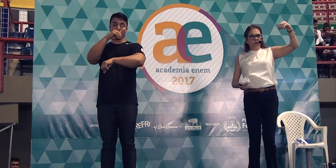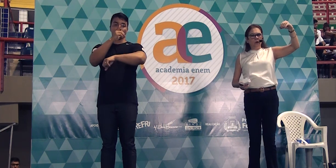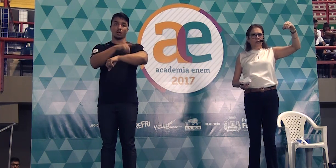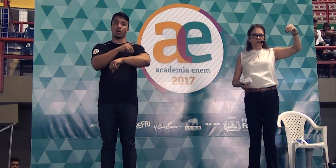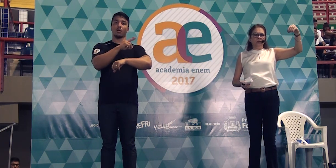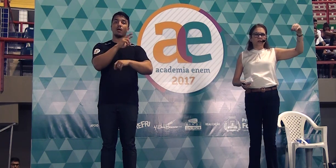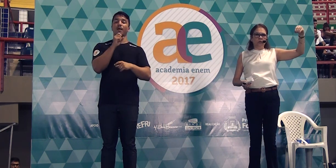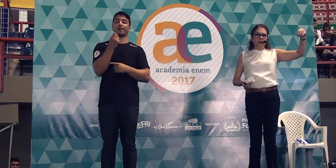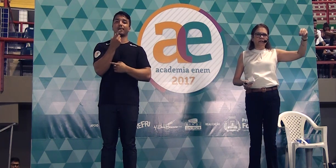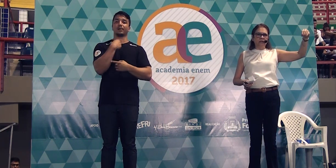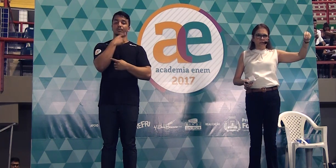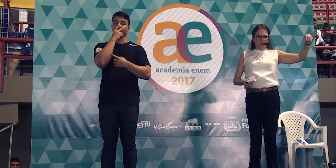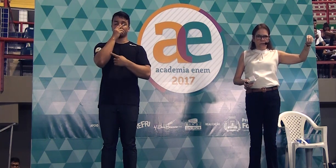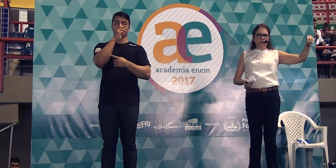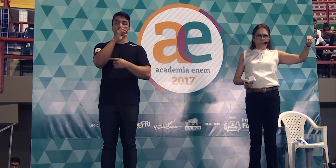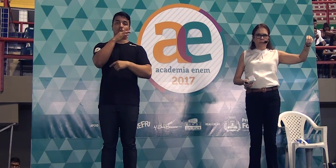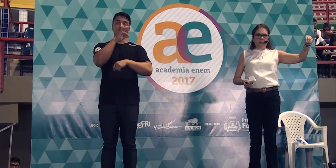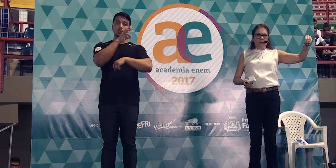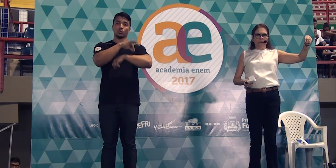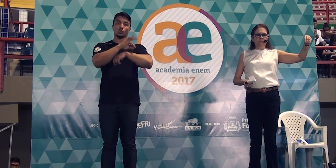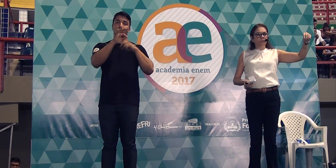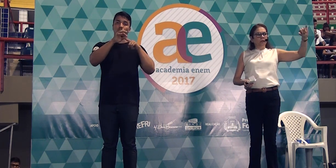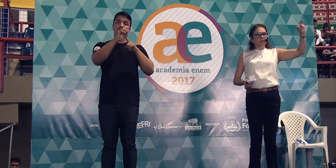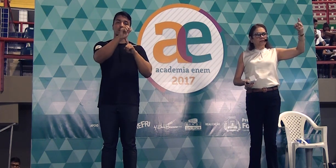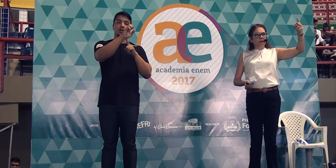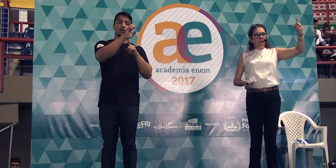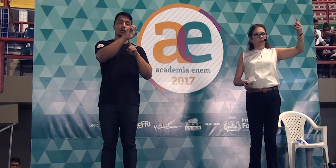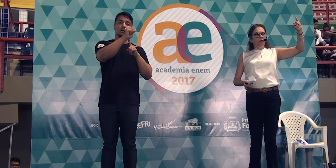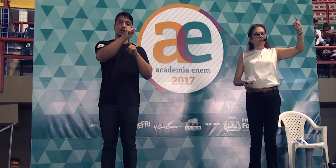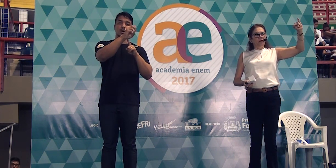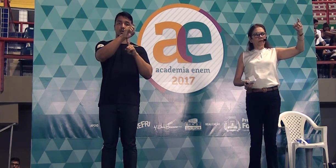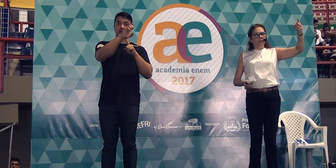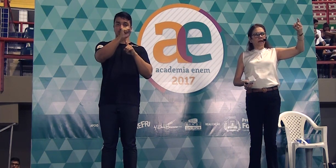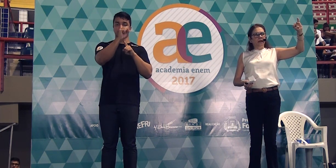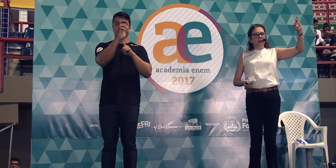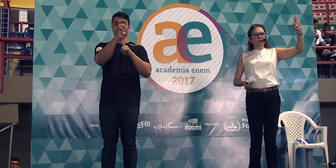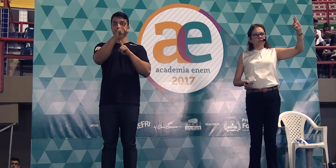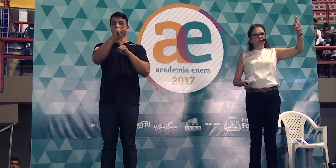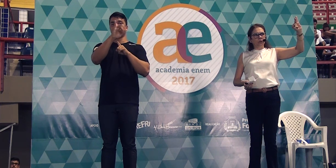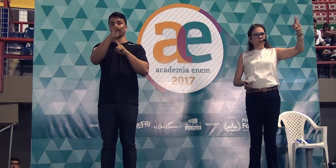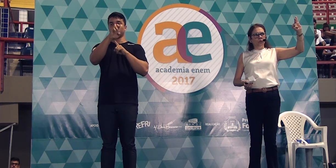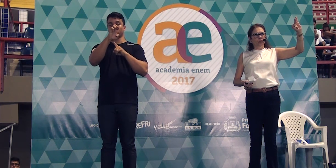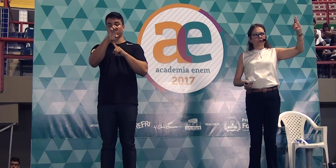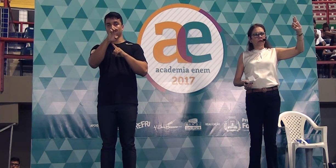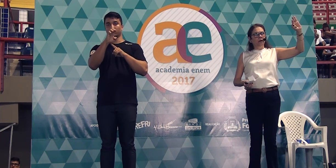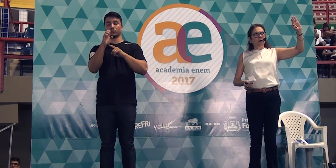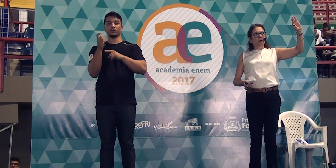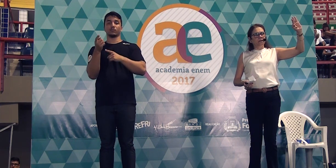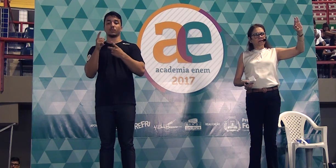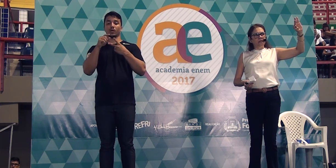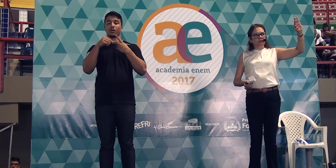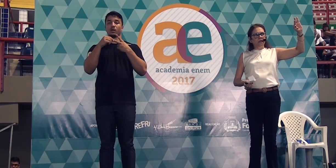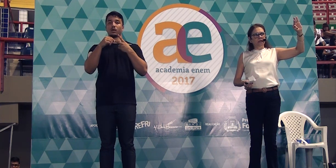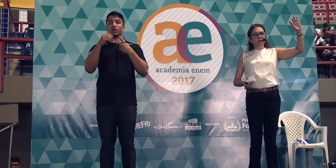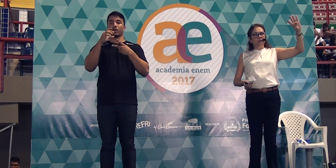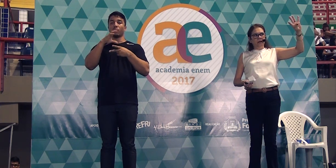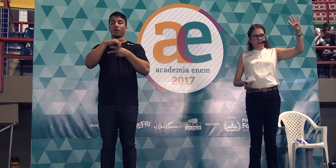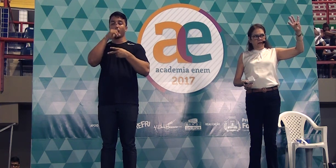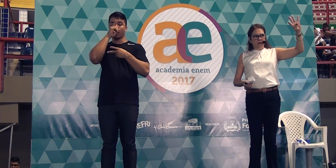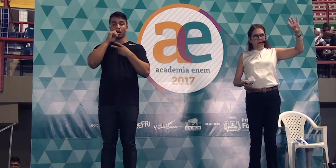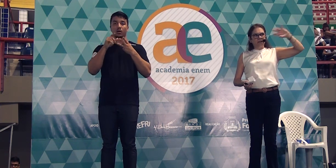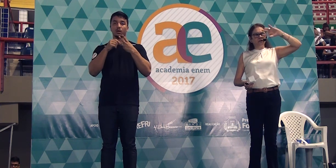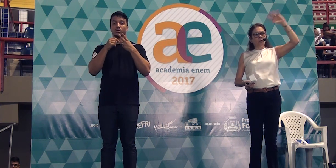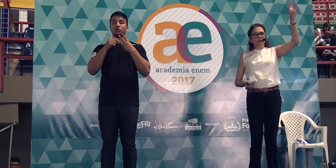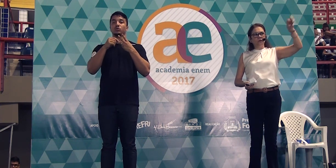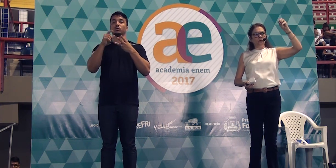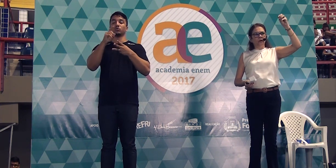vetor que é o mosquitoedes aegypti tá são febre amarela chikungunha zika e